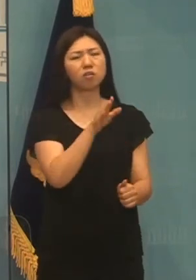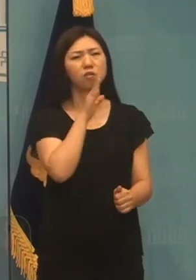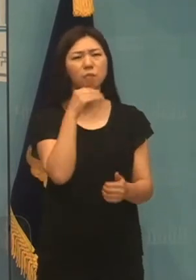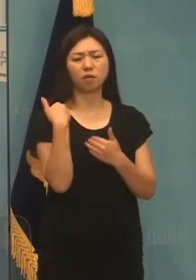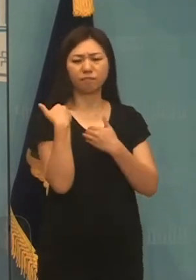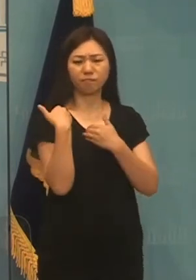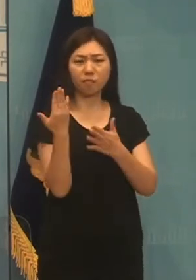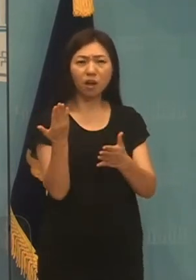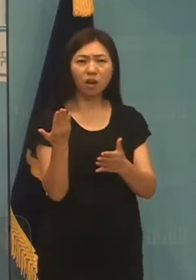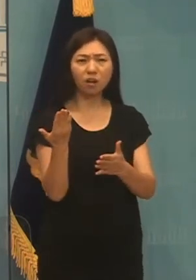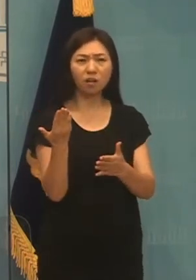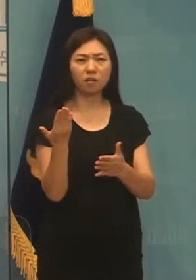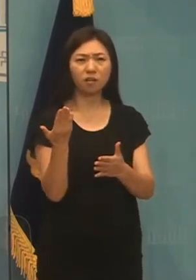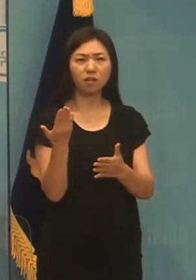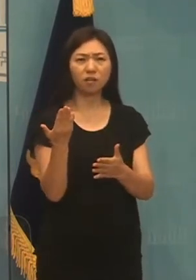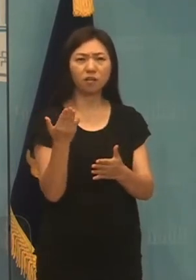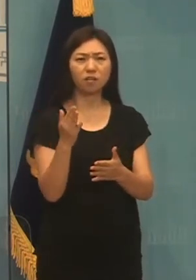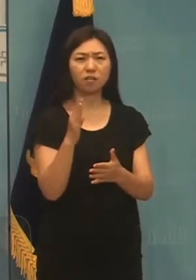비겁합니다.